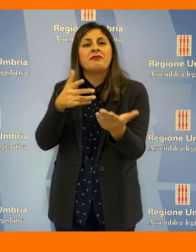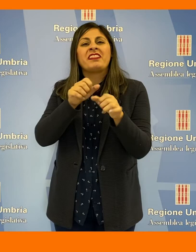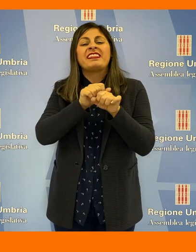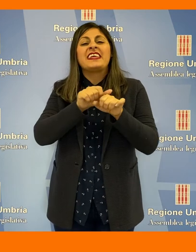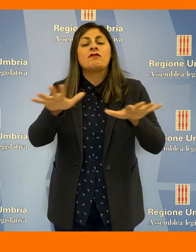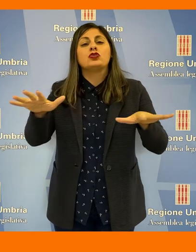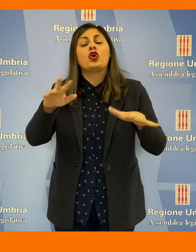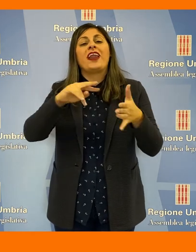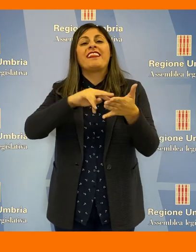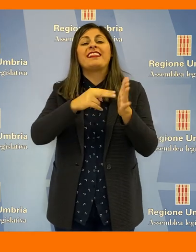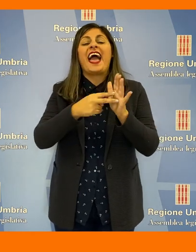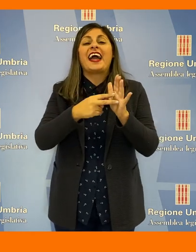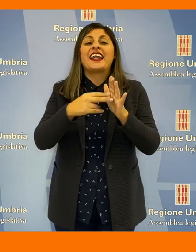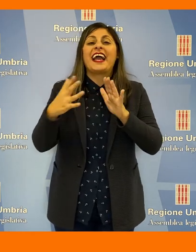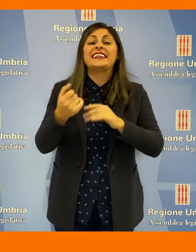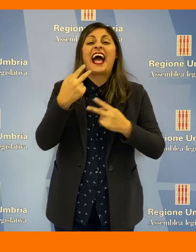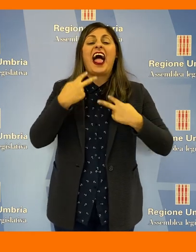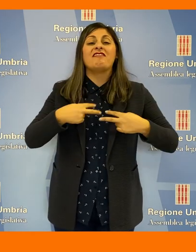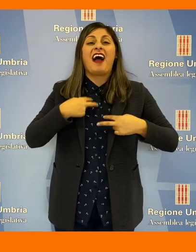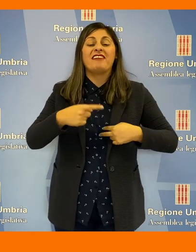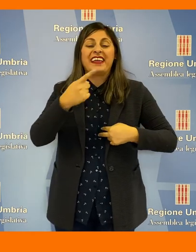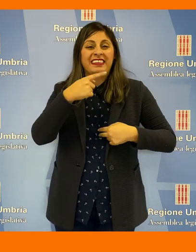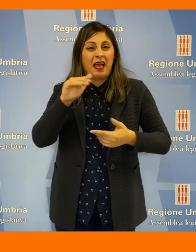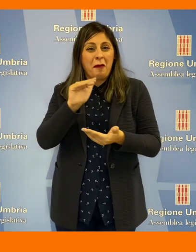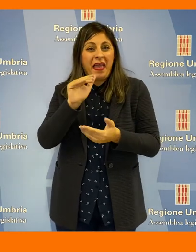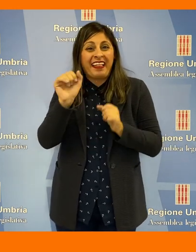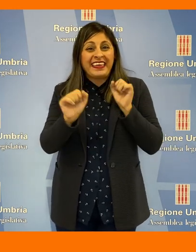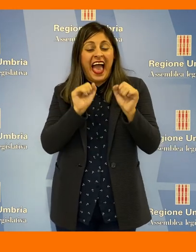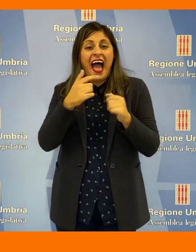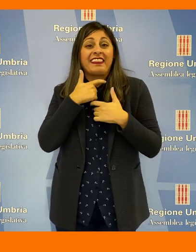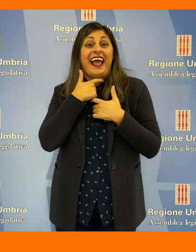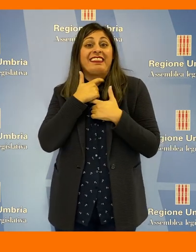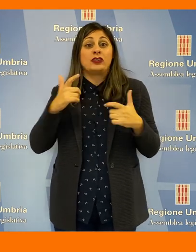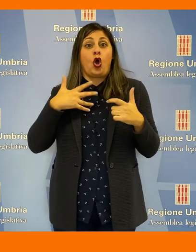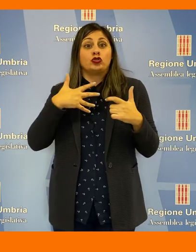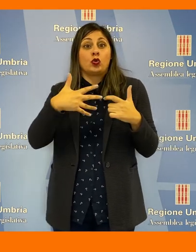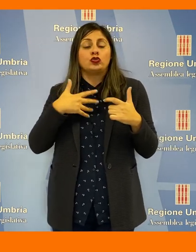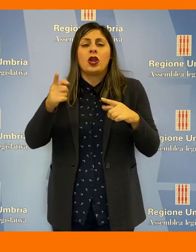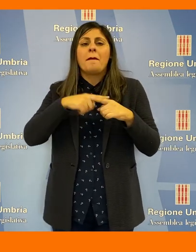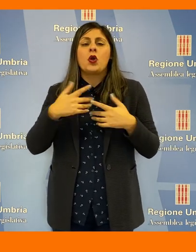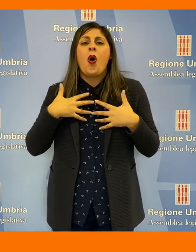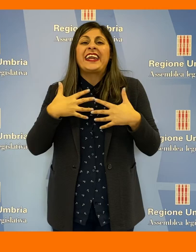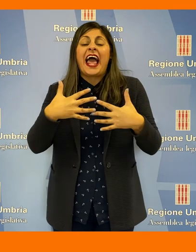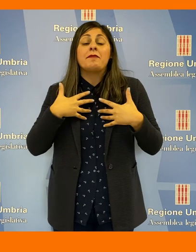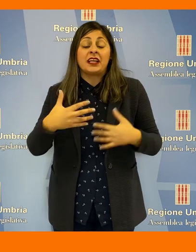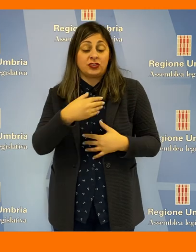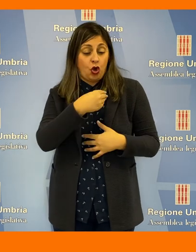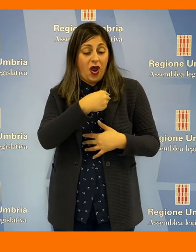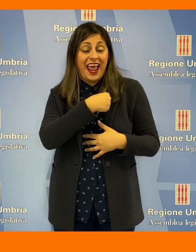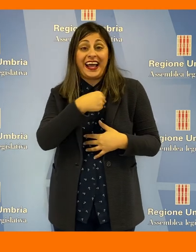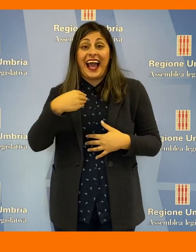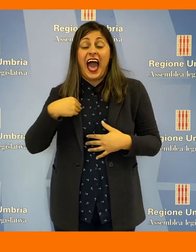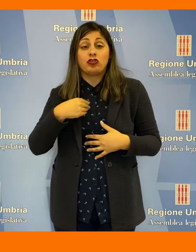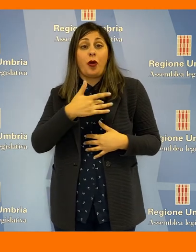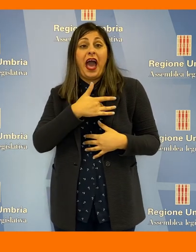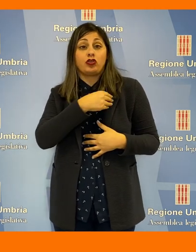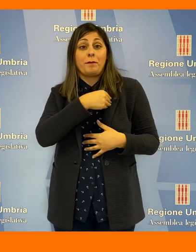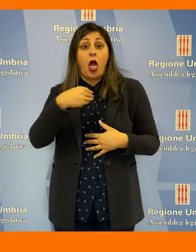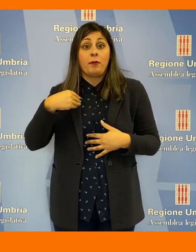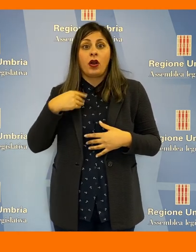tecniche salvavita di disostruzione in età pediatrica e di rianimazione cardiopolmonare, nonché delle tecniche di